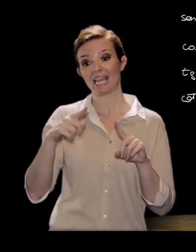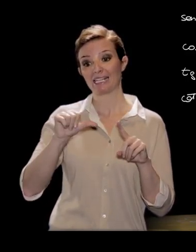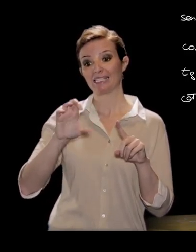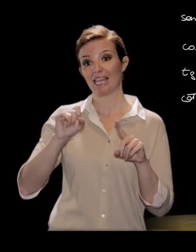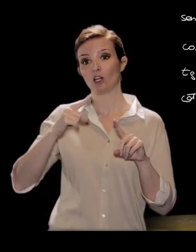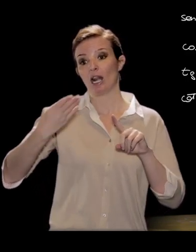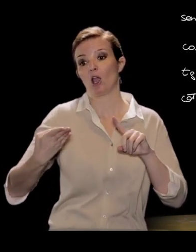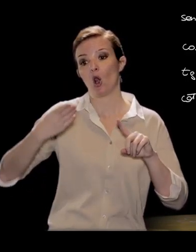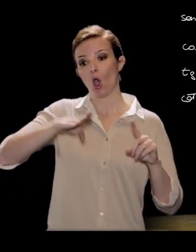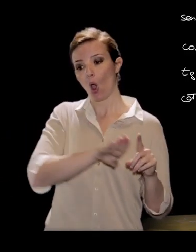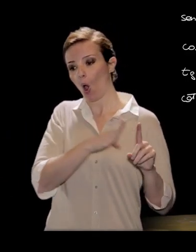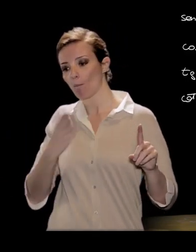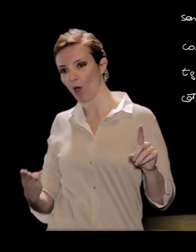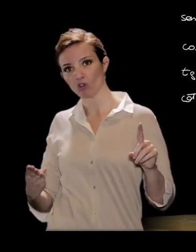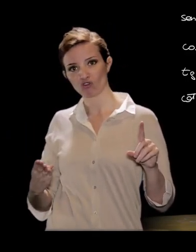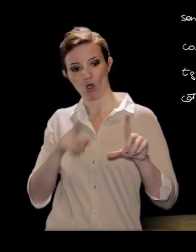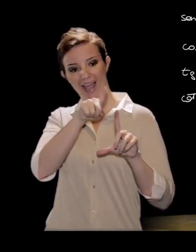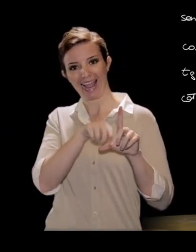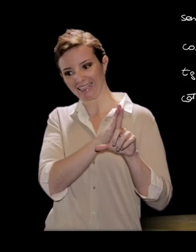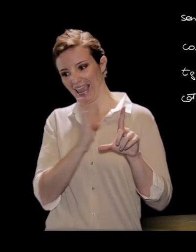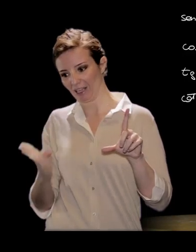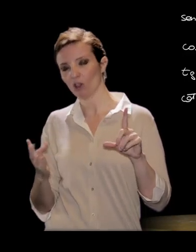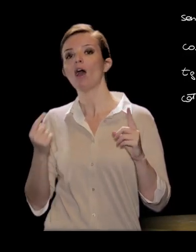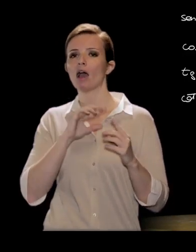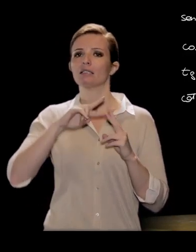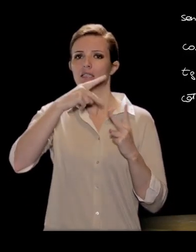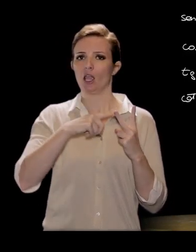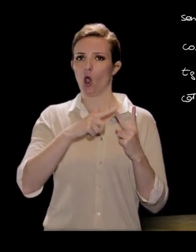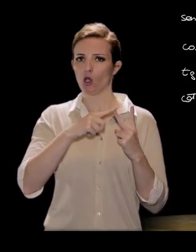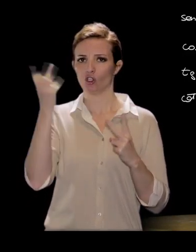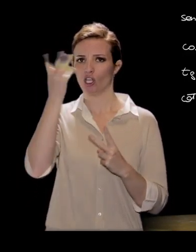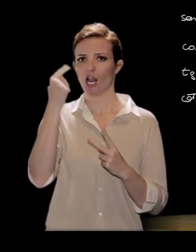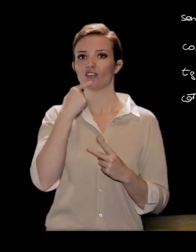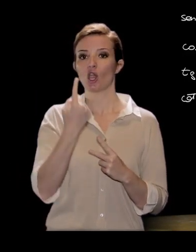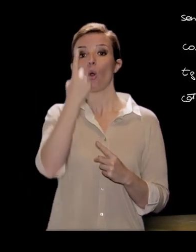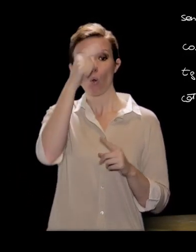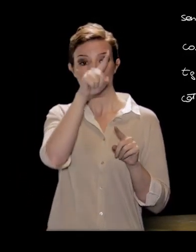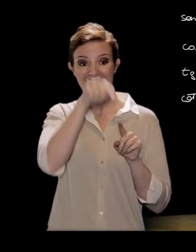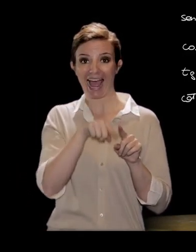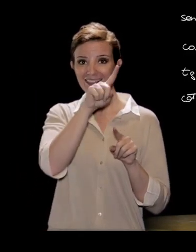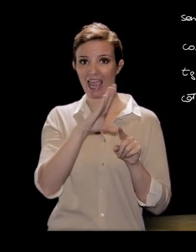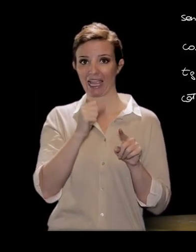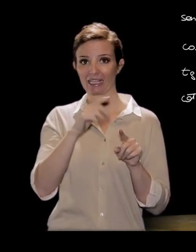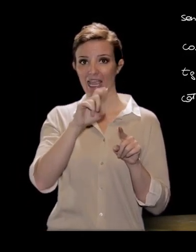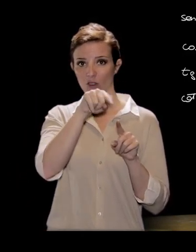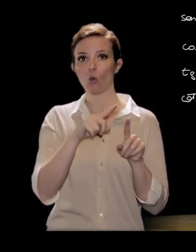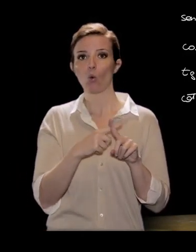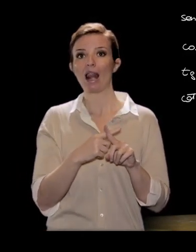Il secondo teorema ci dice che in un triangolo rettangolo un cateto è uguale al prodotto dell'ipotenusa per il coseno dell'angolo